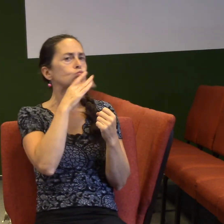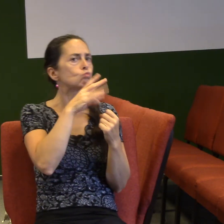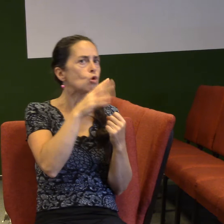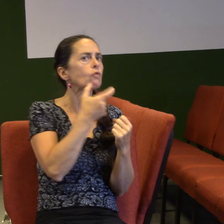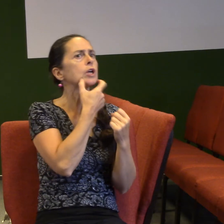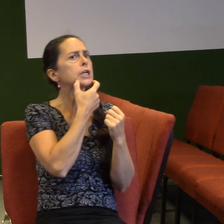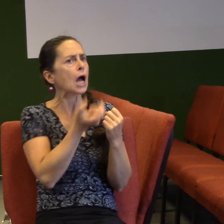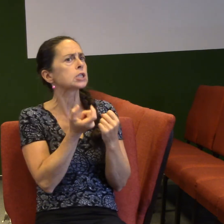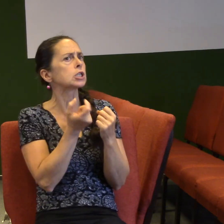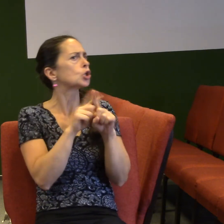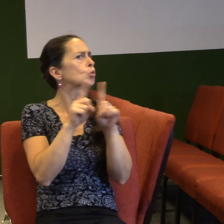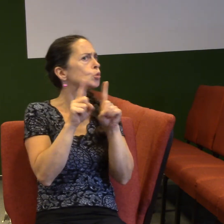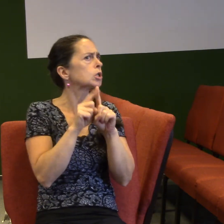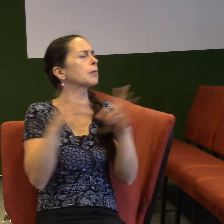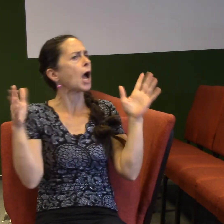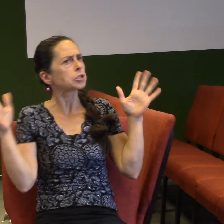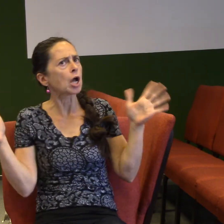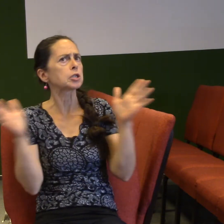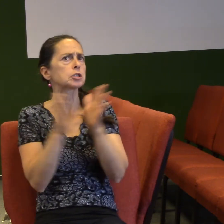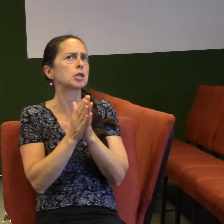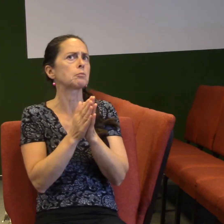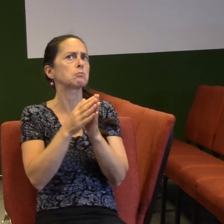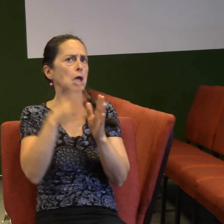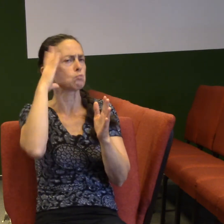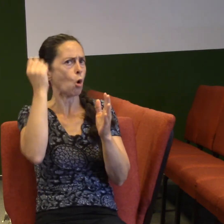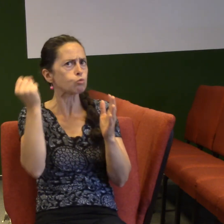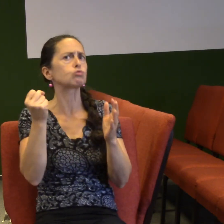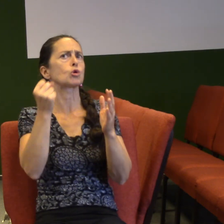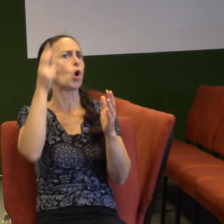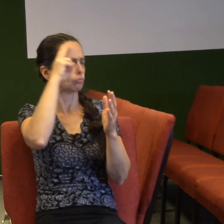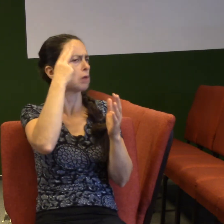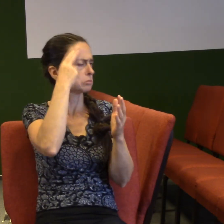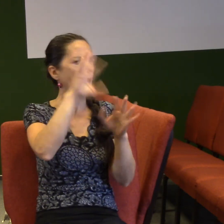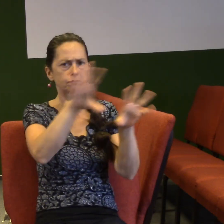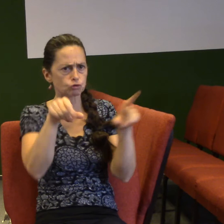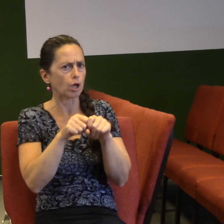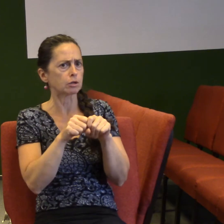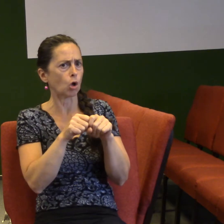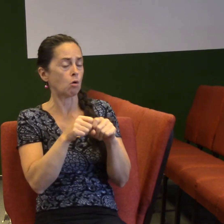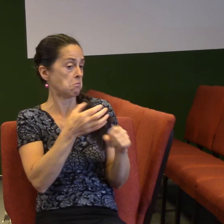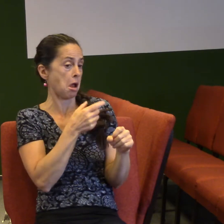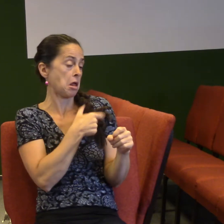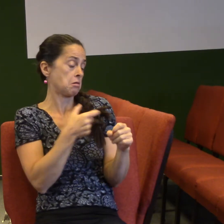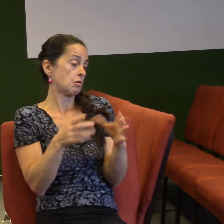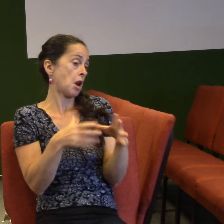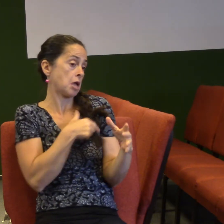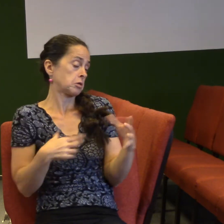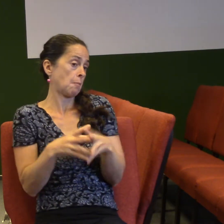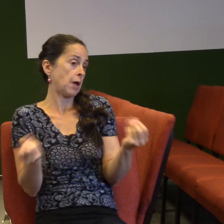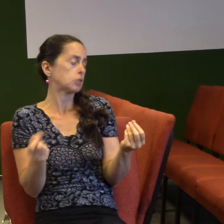prorodství, všechno, poznání světa, tak nejsem nic, když bych neměl lásku. To je pravda. A někdy stavíme ty věci